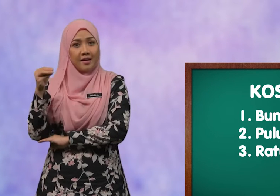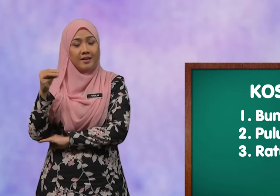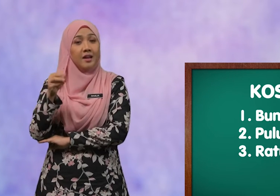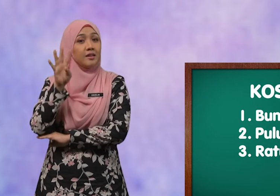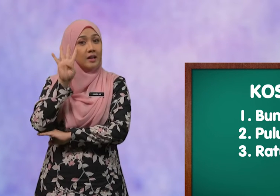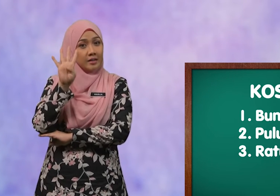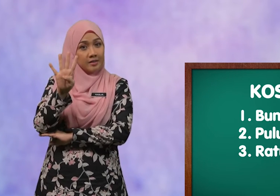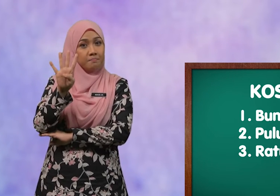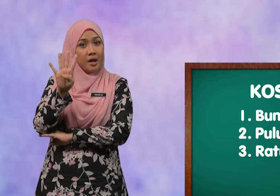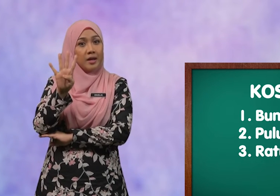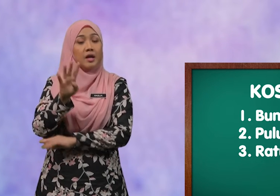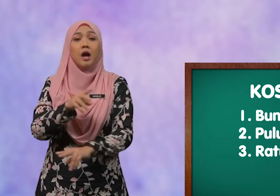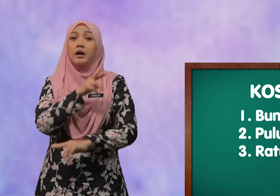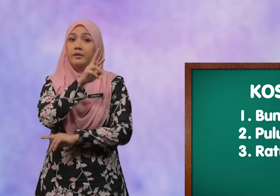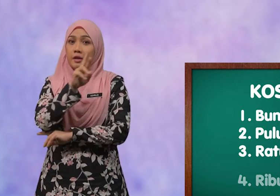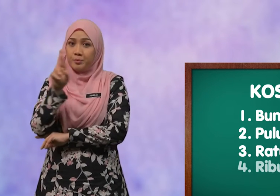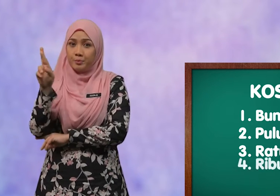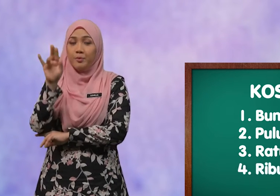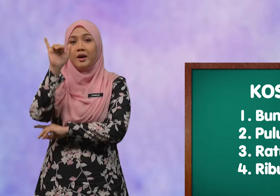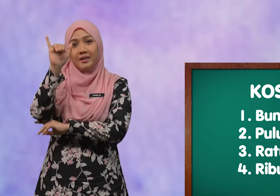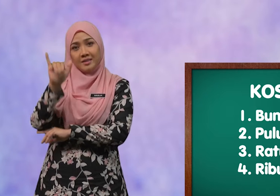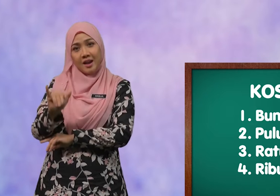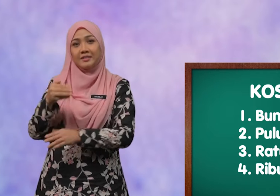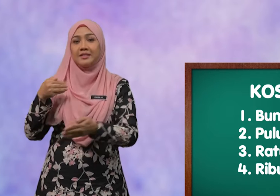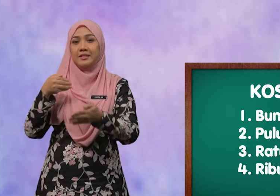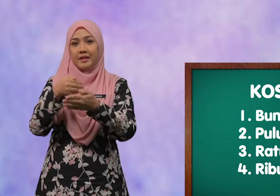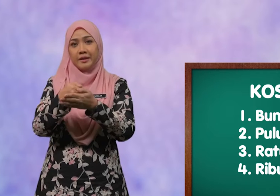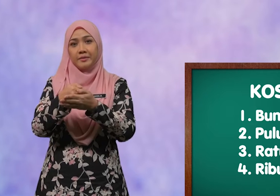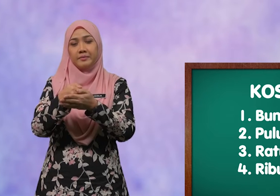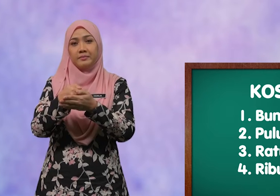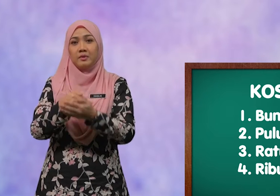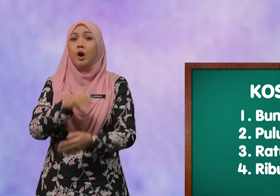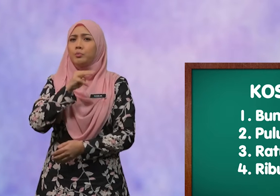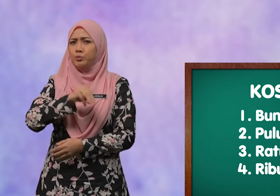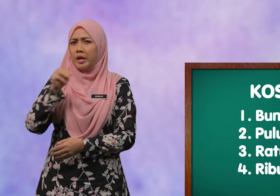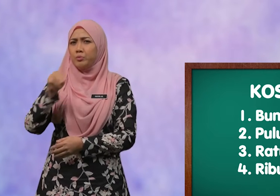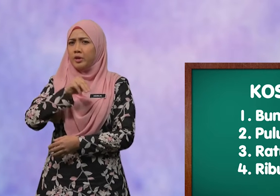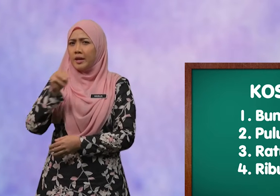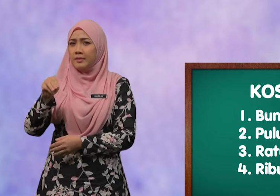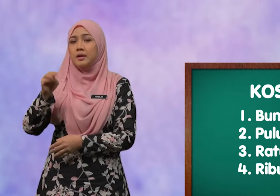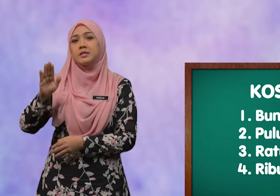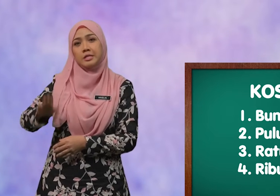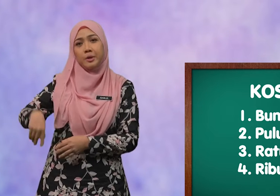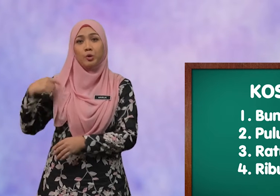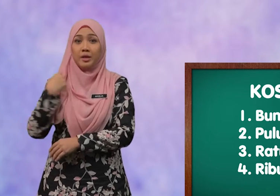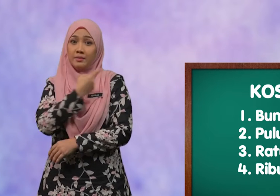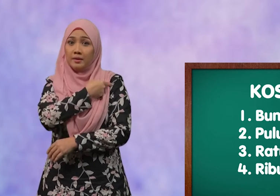yang keempat, ribu yang terdekat Murid-murid, sebelum kita